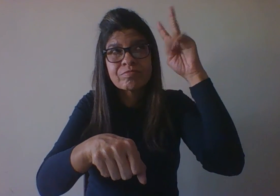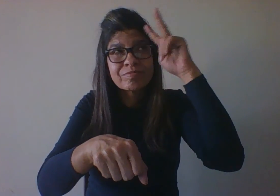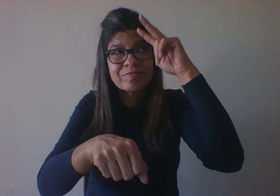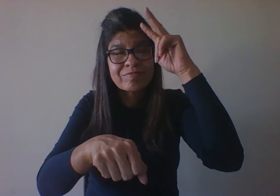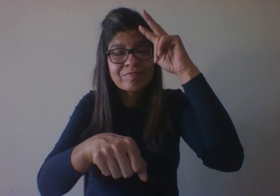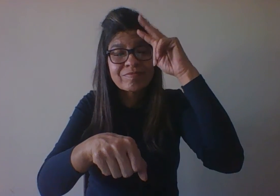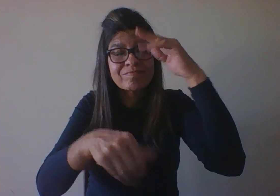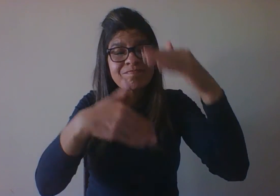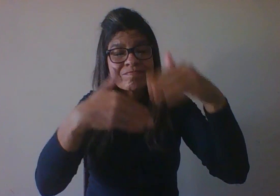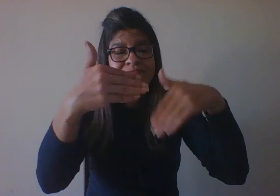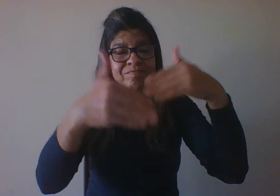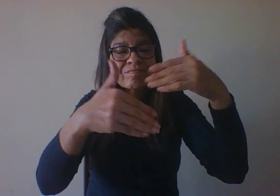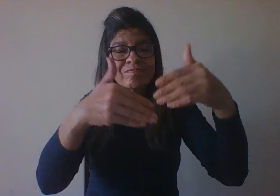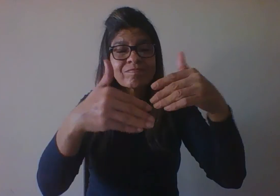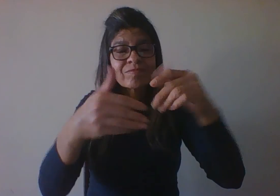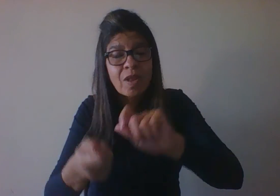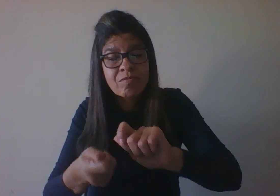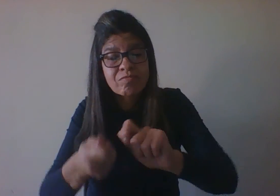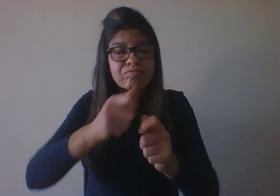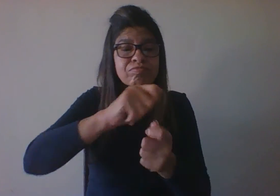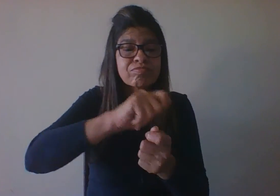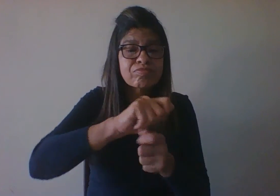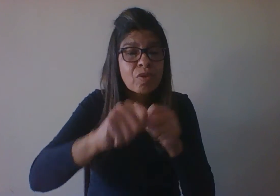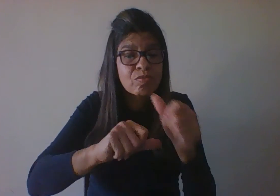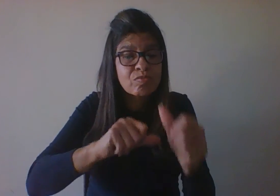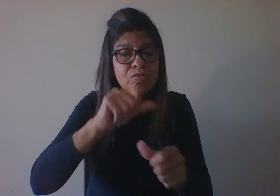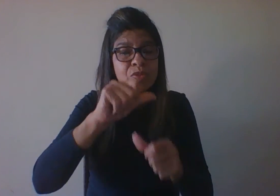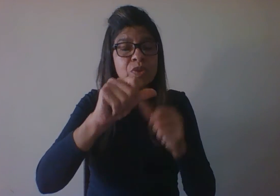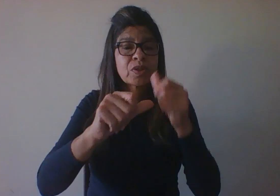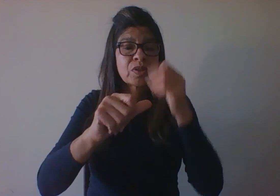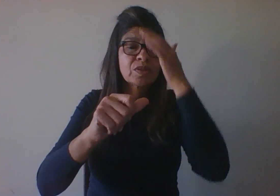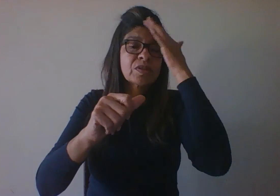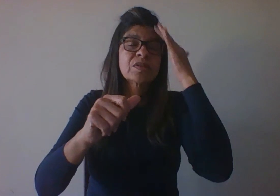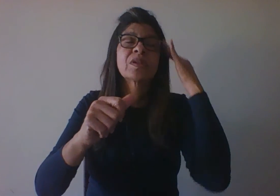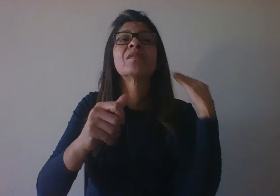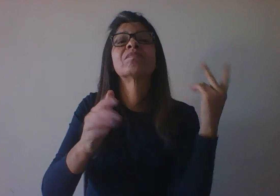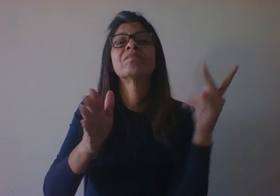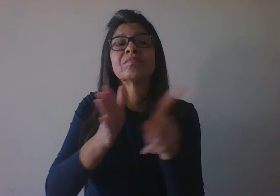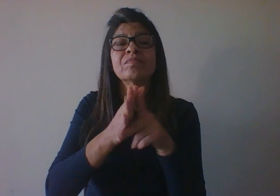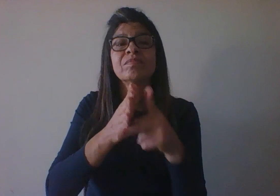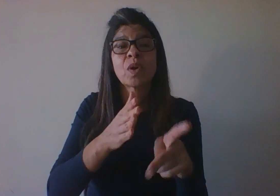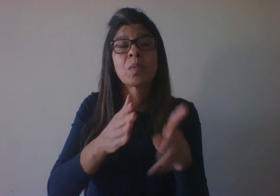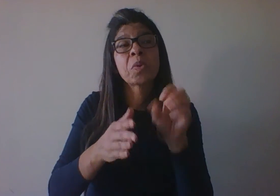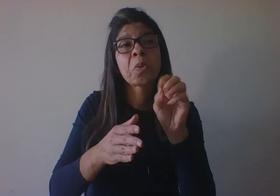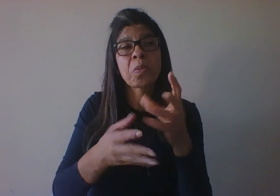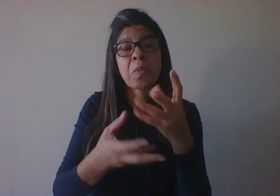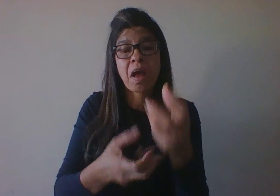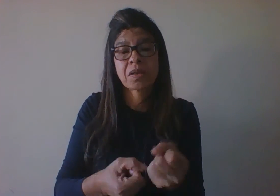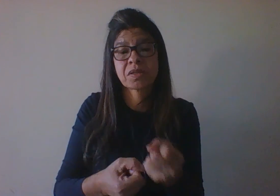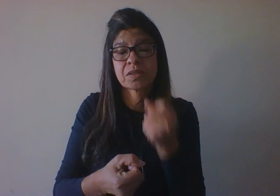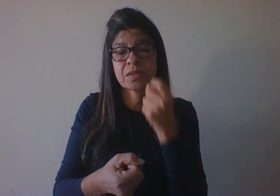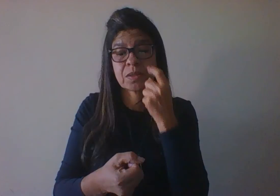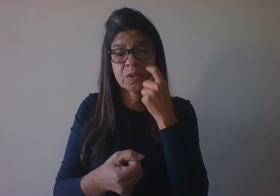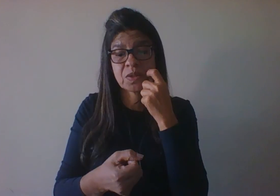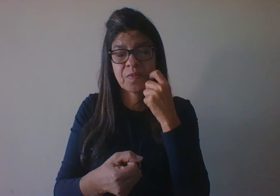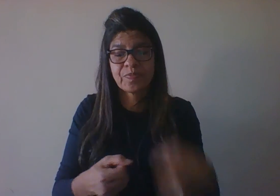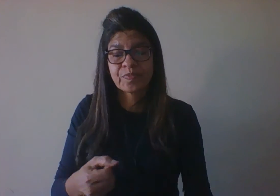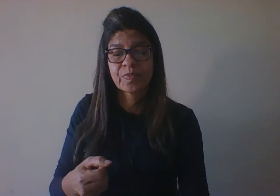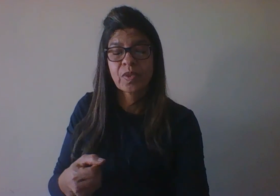adequadas, mais ou menos aceitas. A maturação, então, segue uma sequência que será mais fixa e